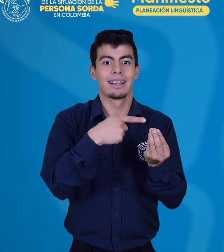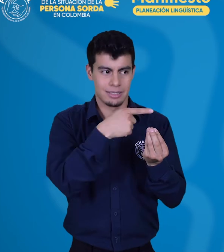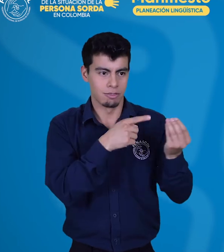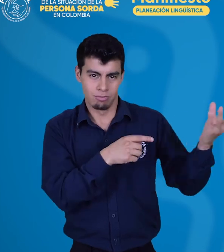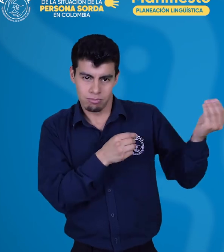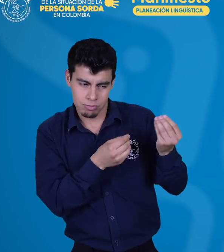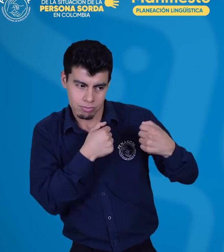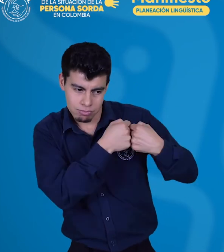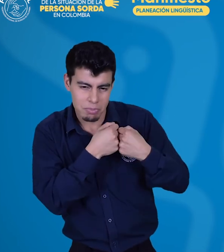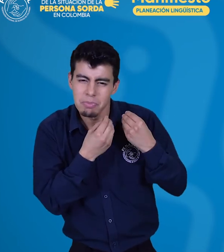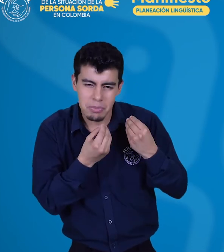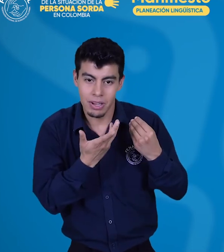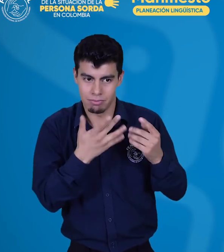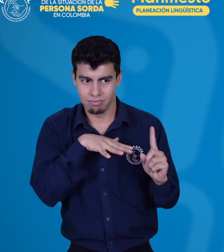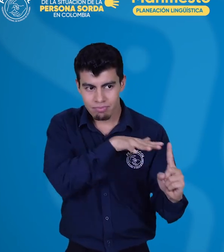incidir es el Consejo de Lenguas.